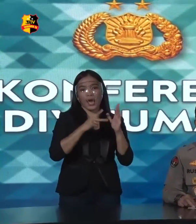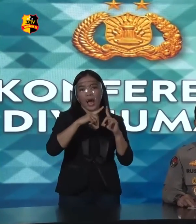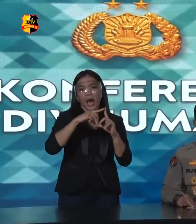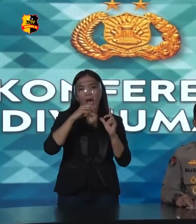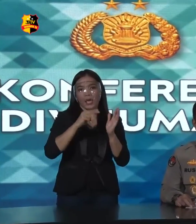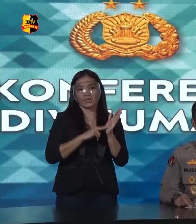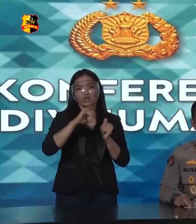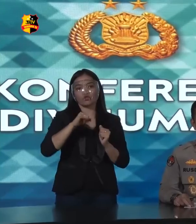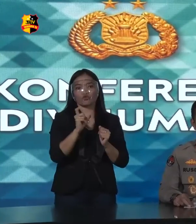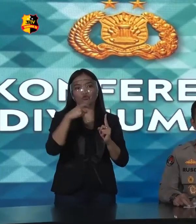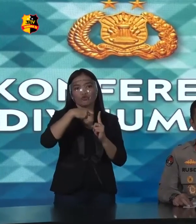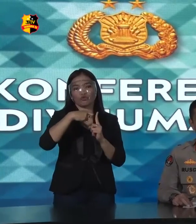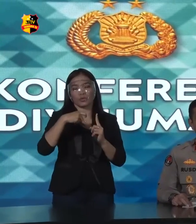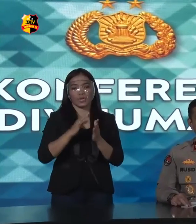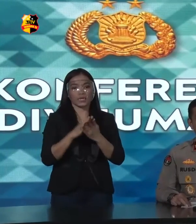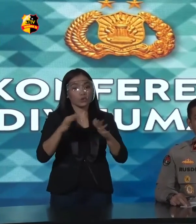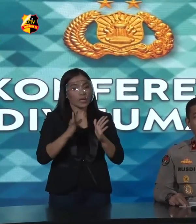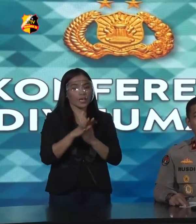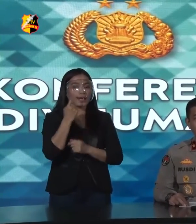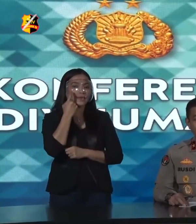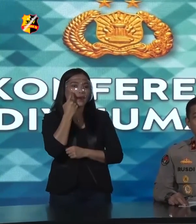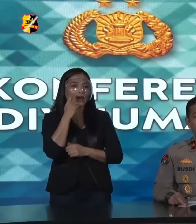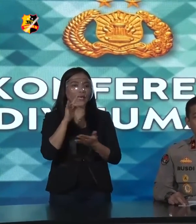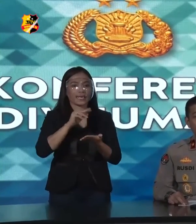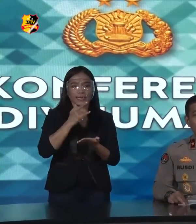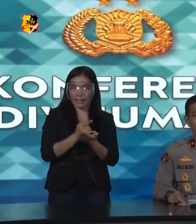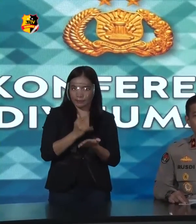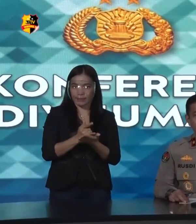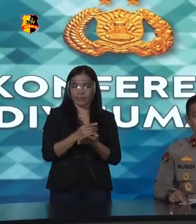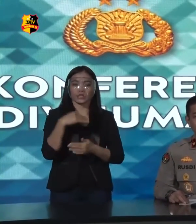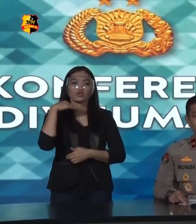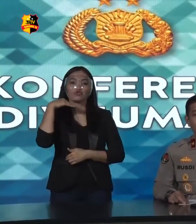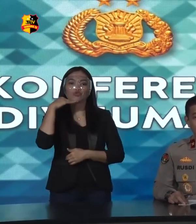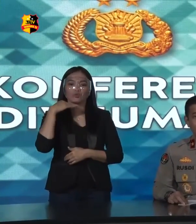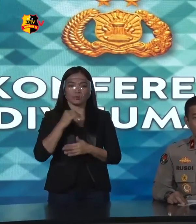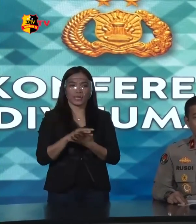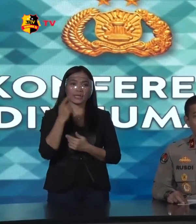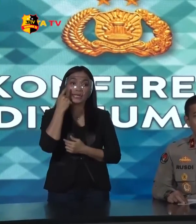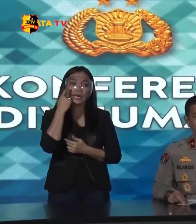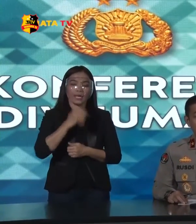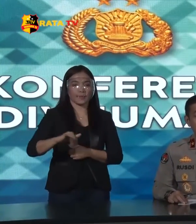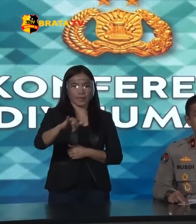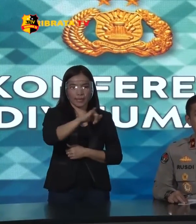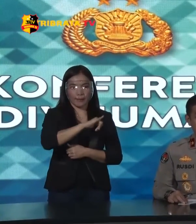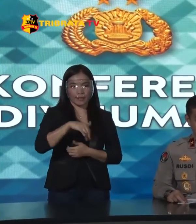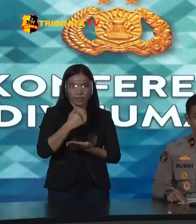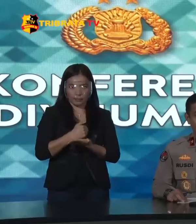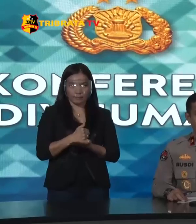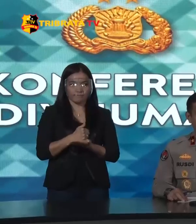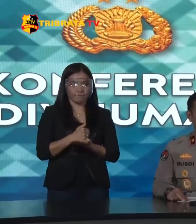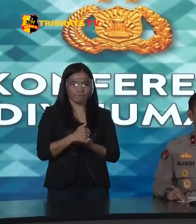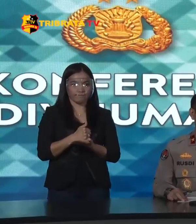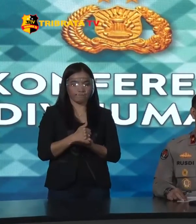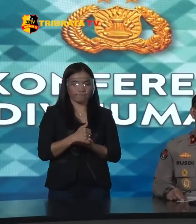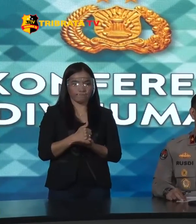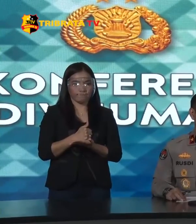resmi Dari KPK Bersama Barreskrim Kita tunggu saja Nanti Keterangan bersama Tersebut Itu